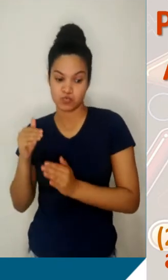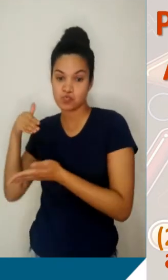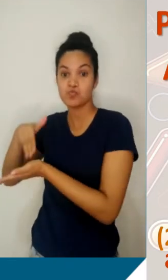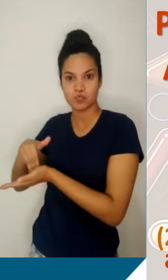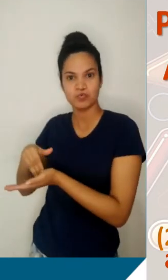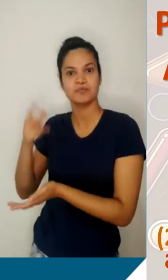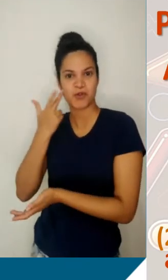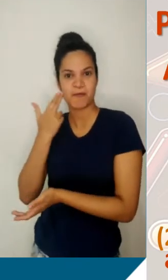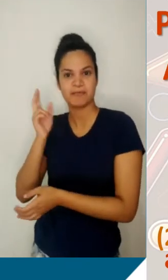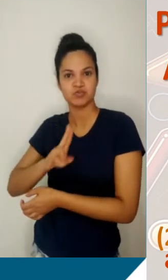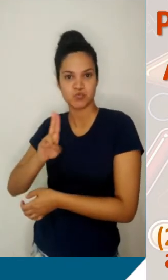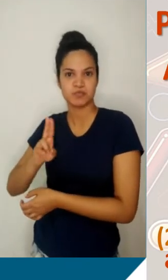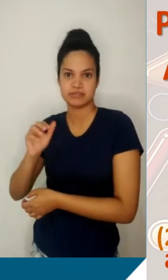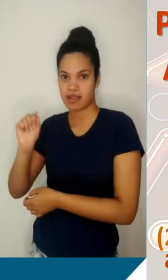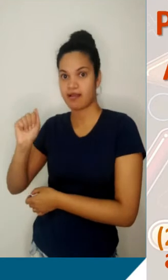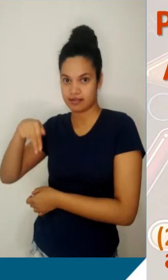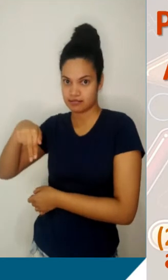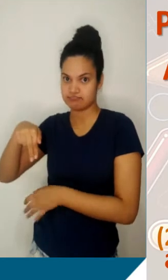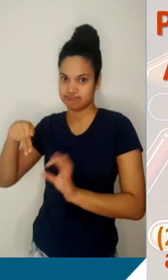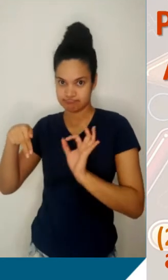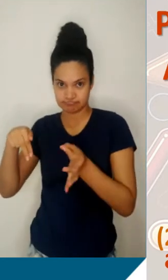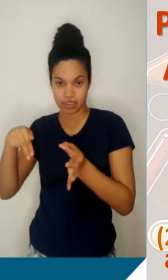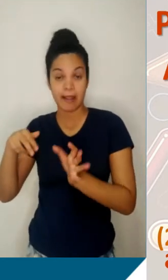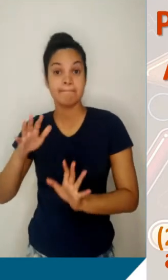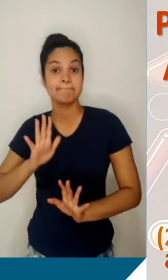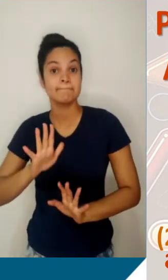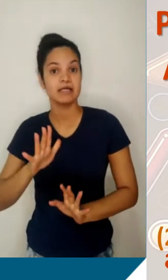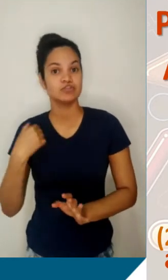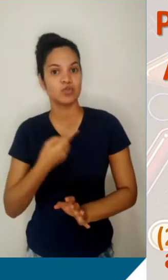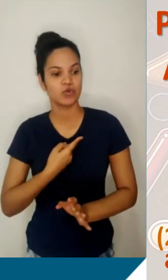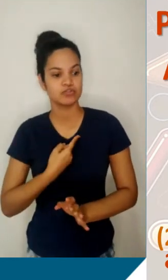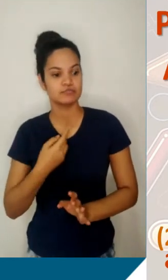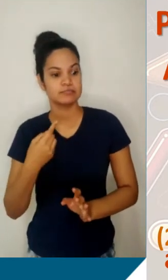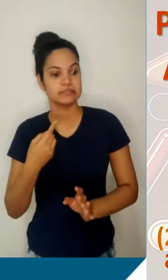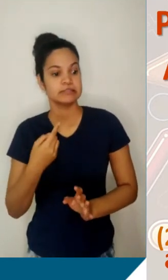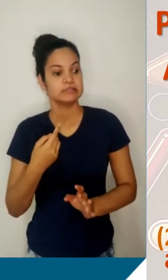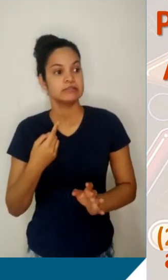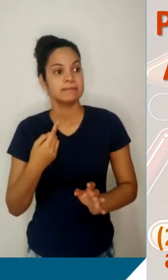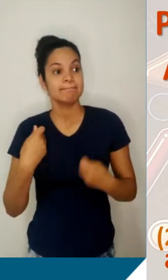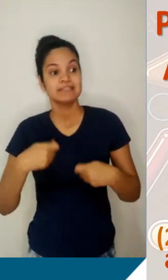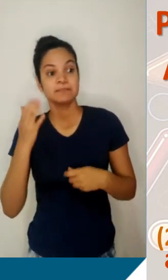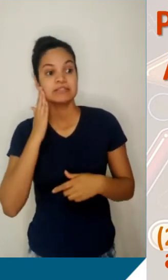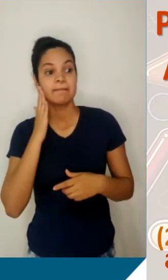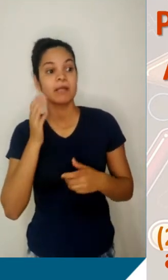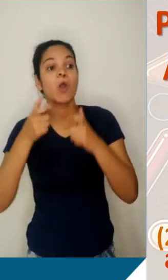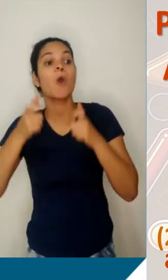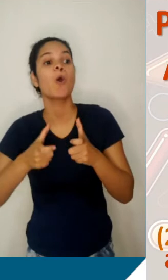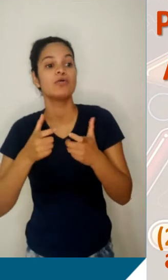sequência, de uma progressão aritmética, a gente pode chamá-lo de AN. Só que quando a gente conhecer a posição que esse termo ocupa, neste caso